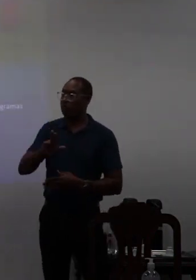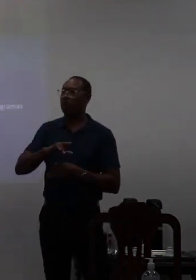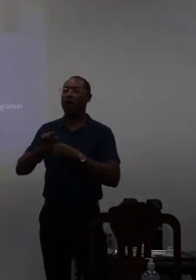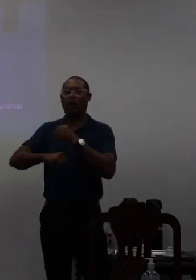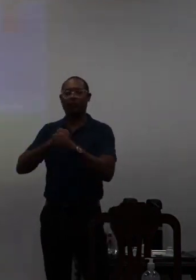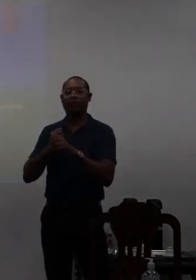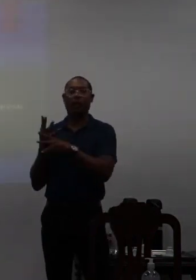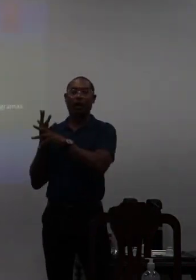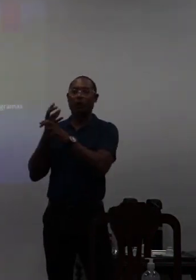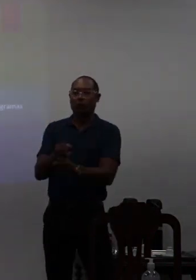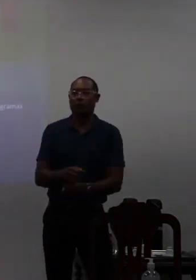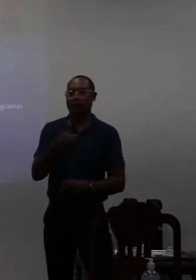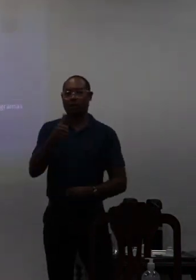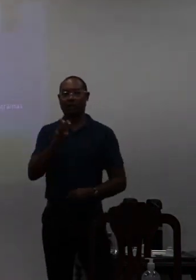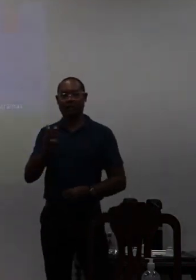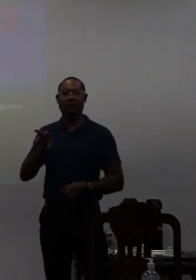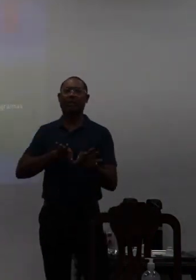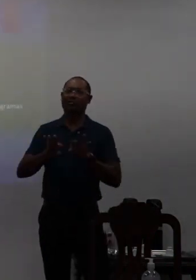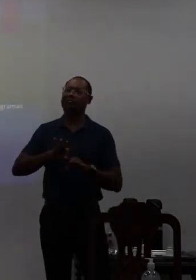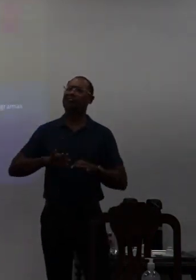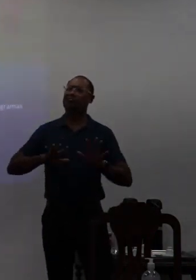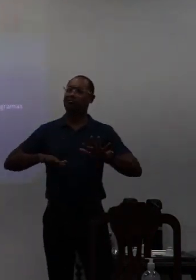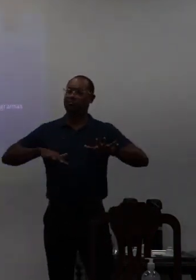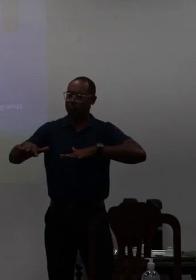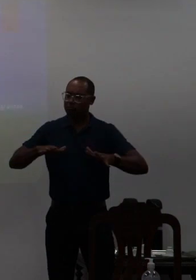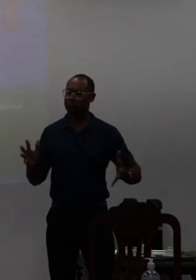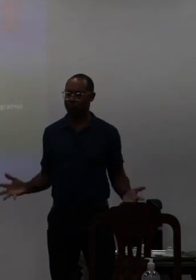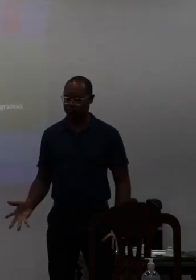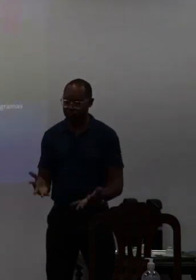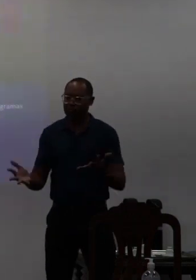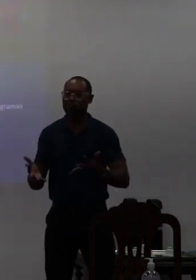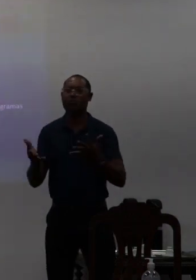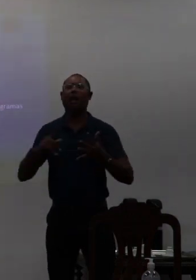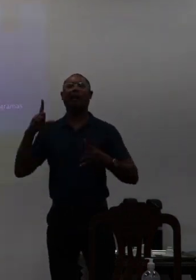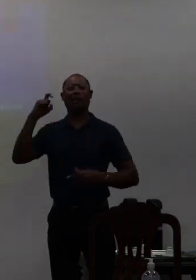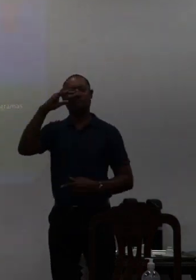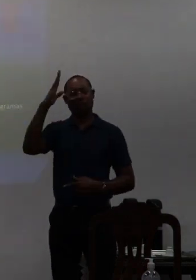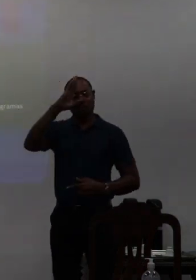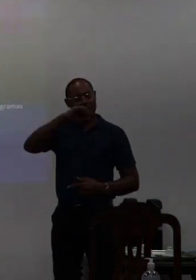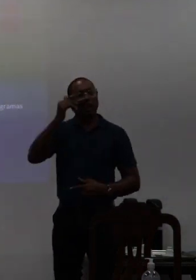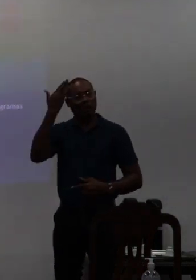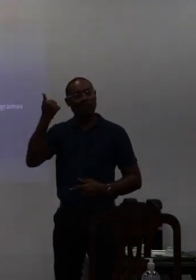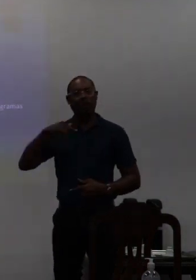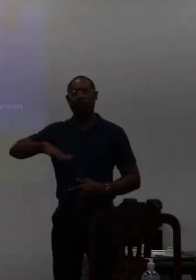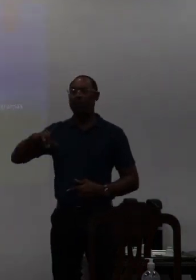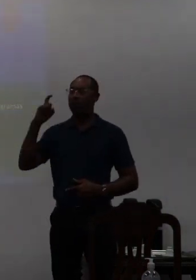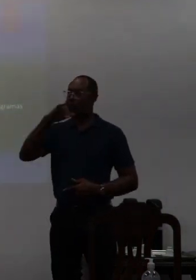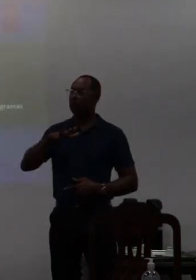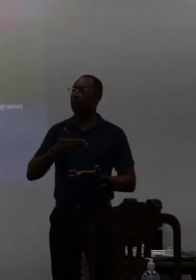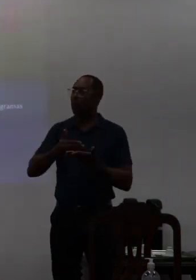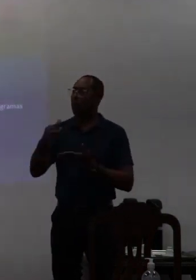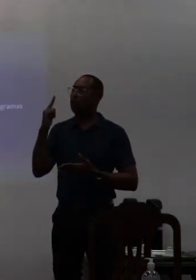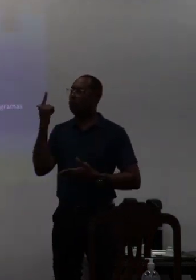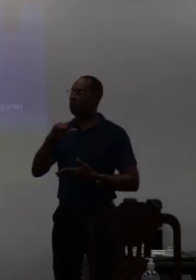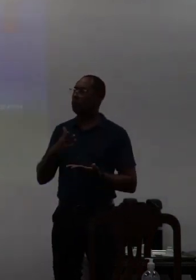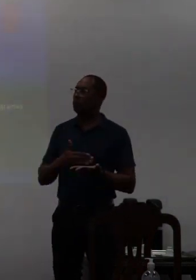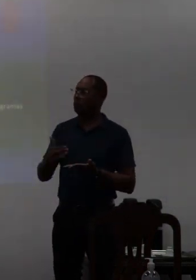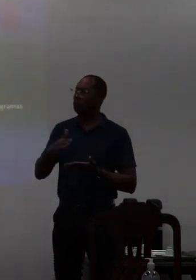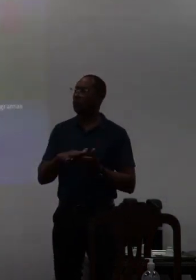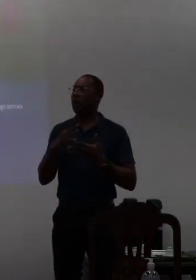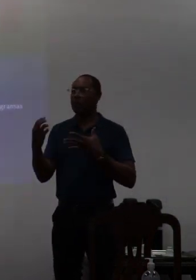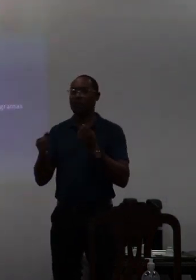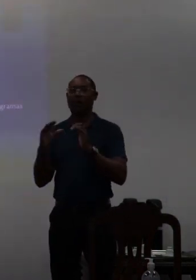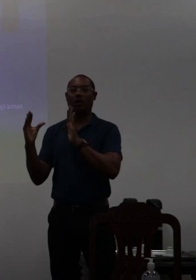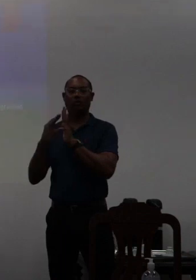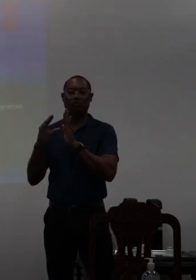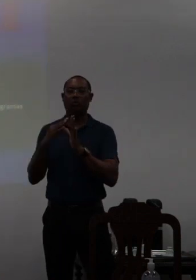e a gente sabe que é difícil fazer qualquer tipo de mobilização principalmente para alguns pontos que a gente sabe que a aderência